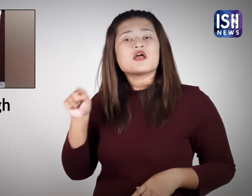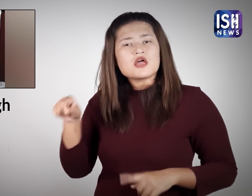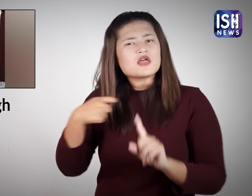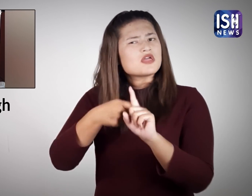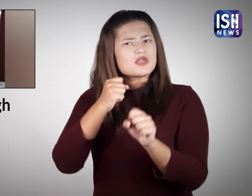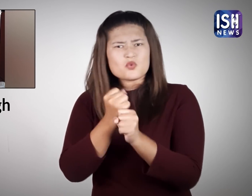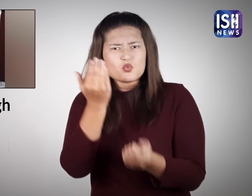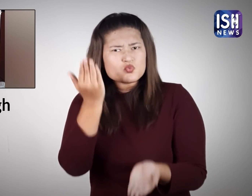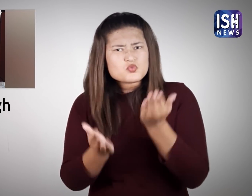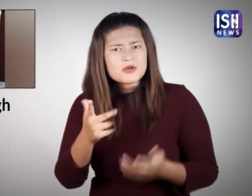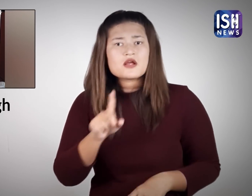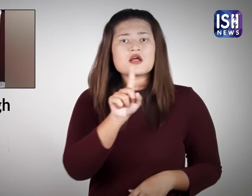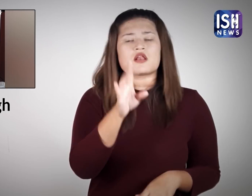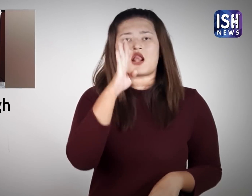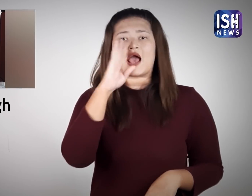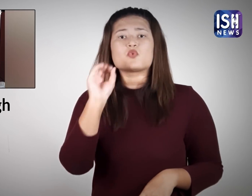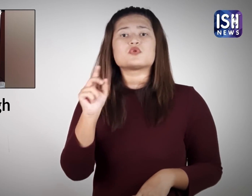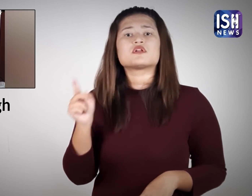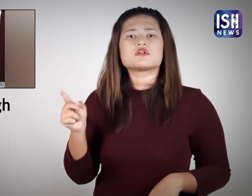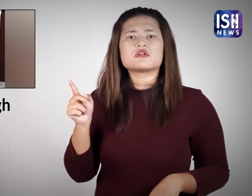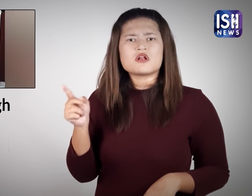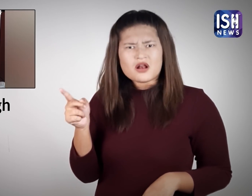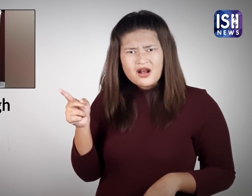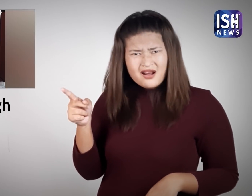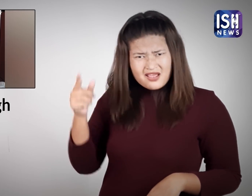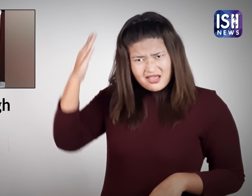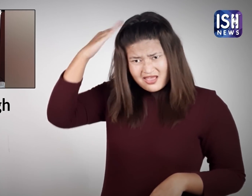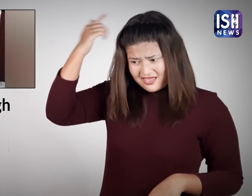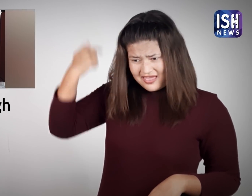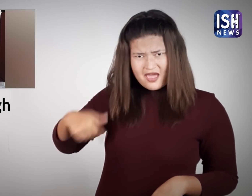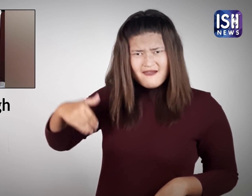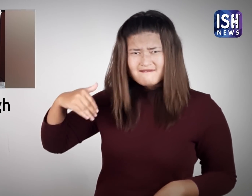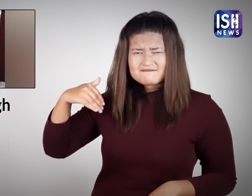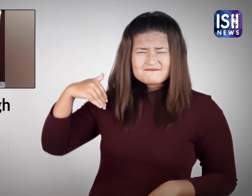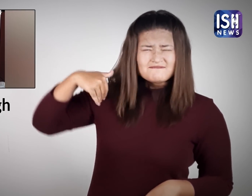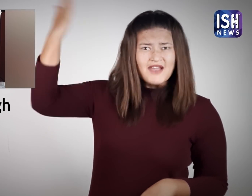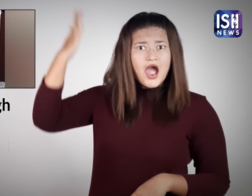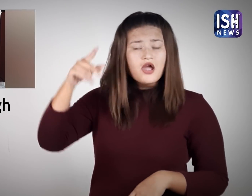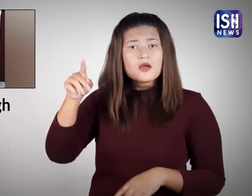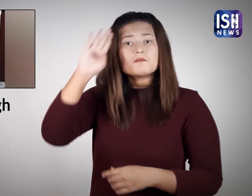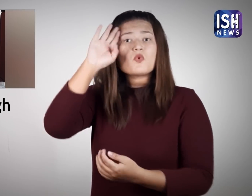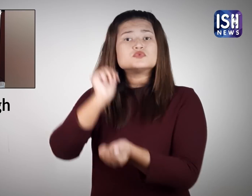उनका वजन 190 किलो है और बहुत दुन्या के सबसे लंबे पुलिस कर्मी है